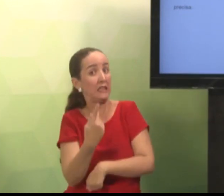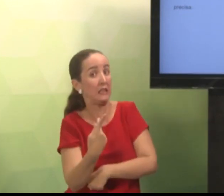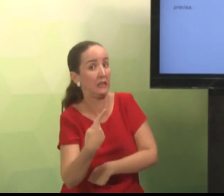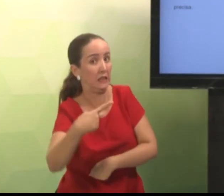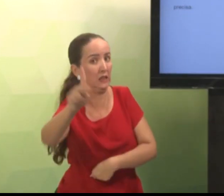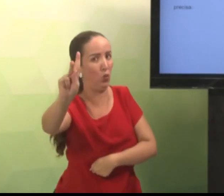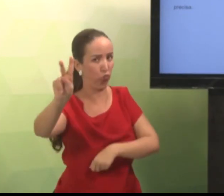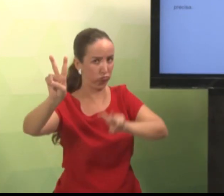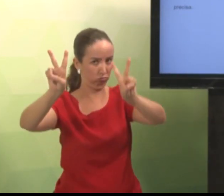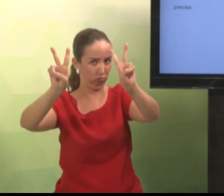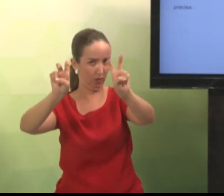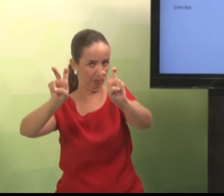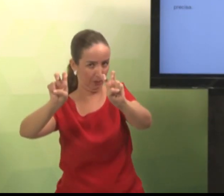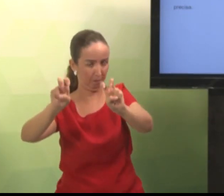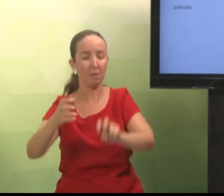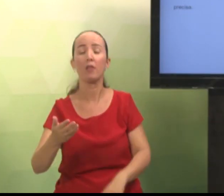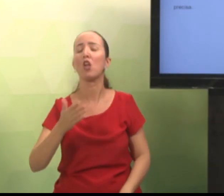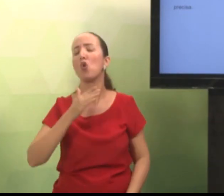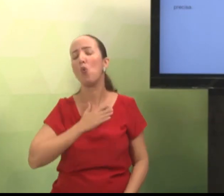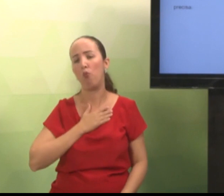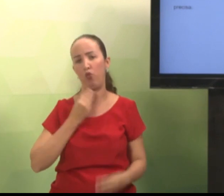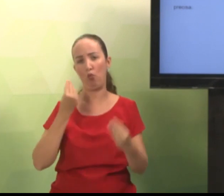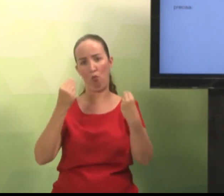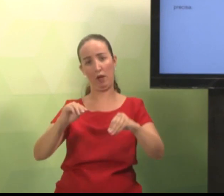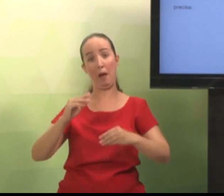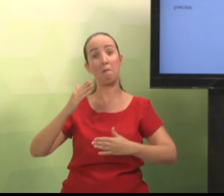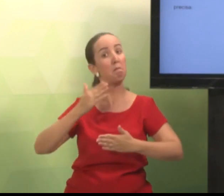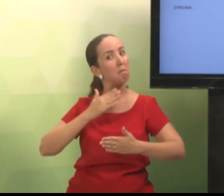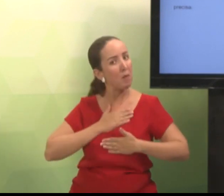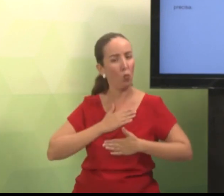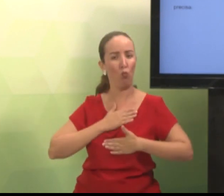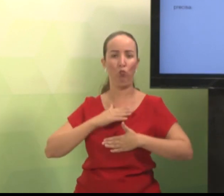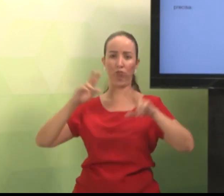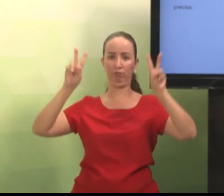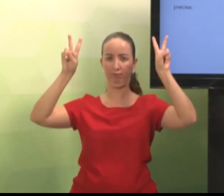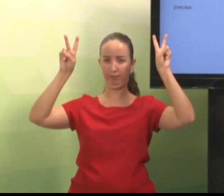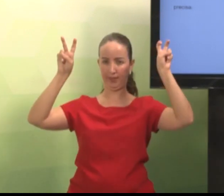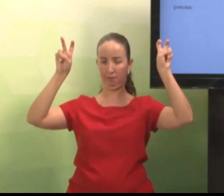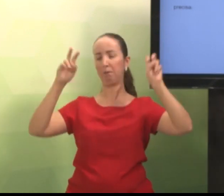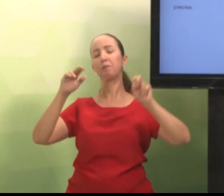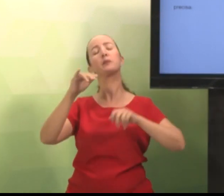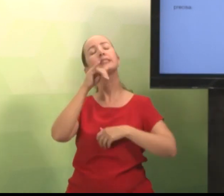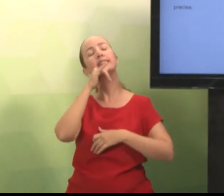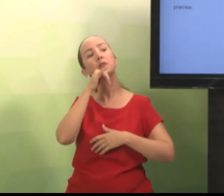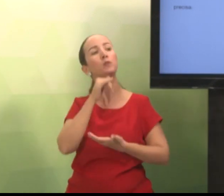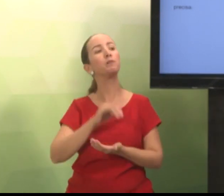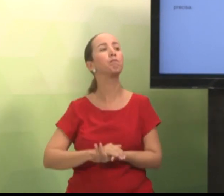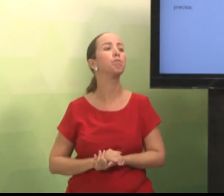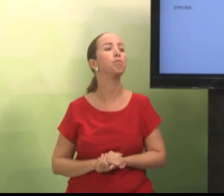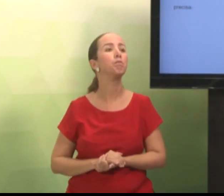Então, você vai mudar a partir do seu tema. Aqui é só um exemplo, ok? Um exemplo de tema.